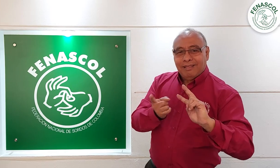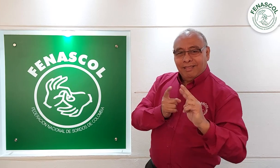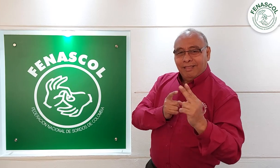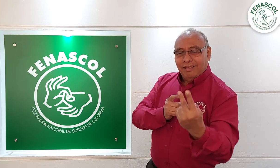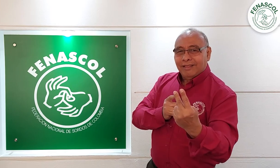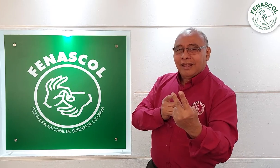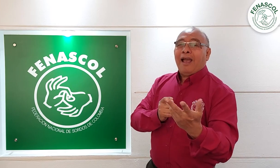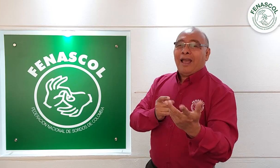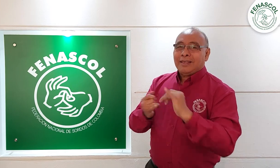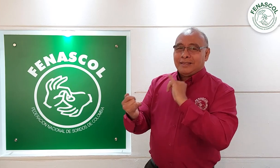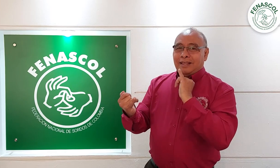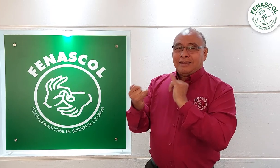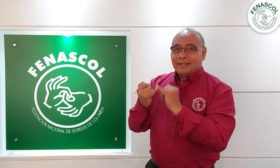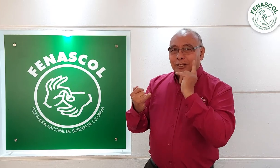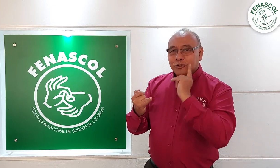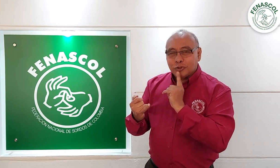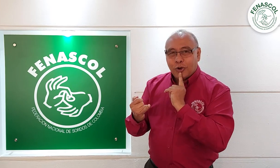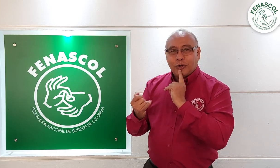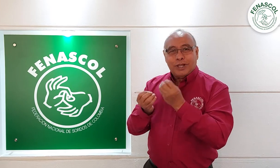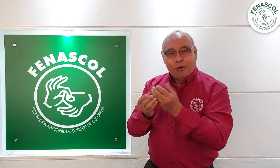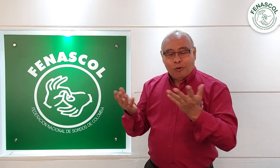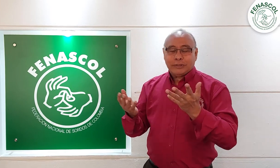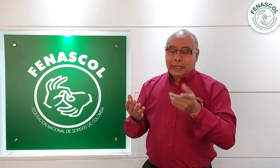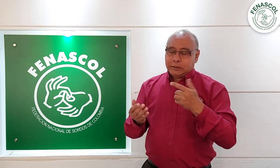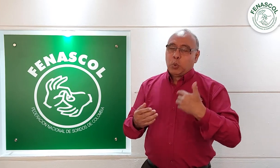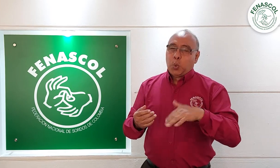apropiarse de su cultura e identidad hasta ese momento.